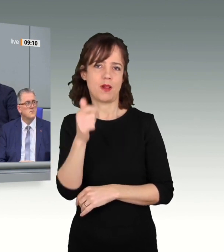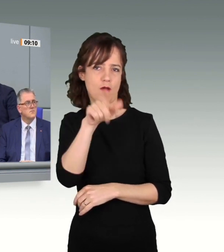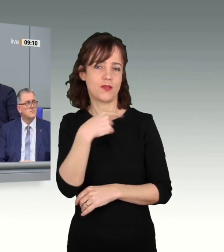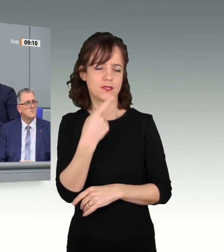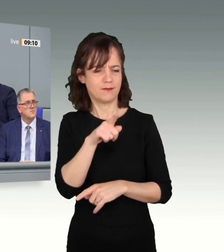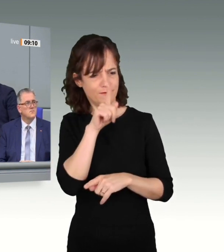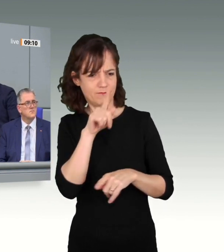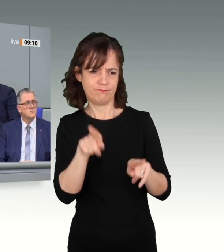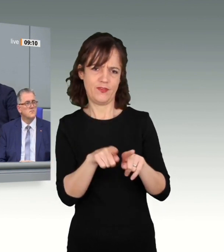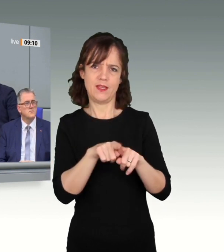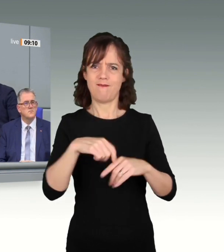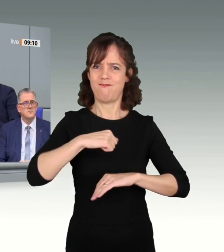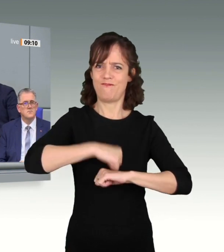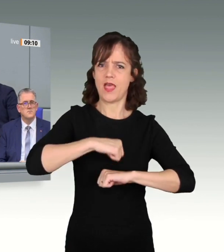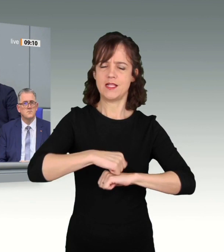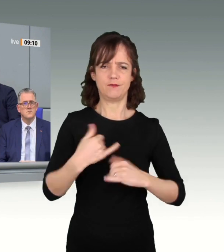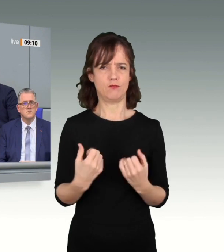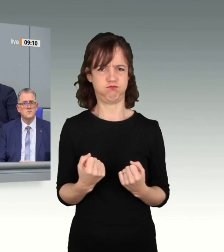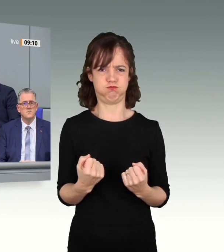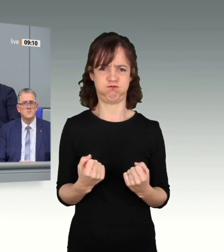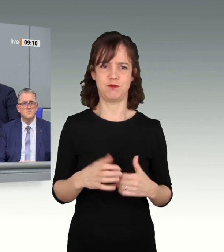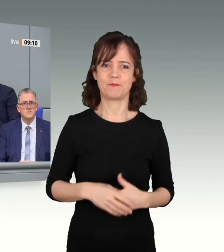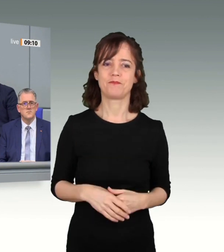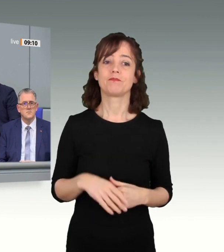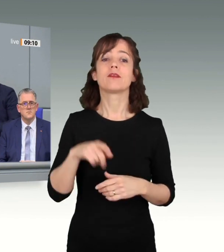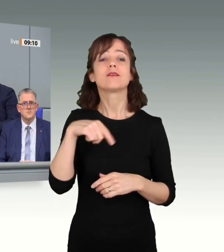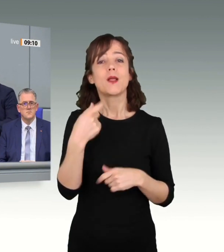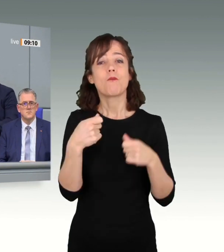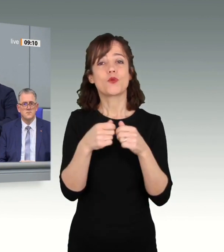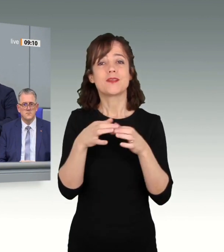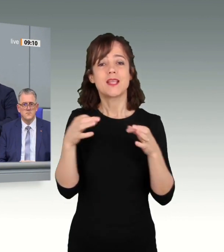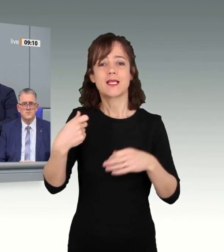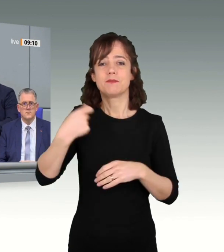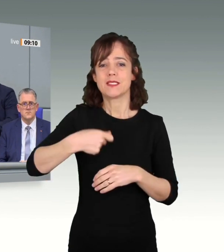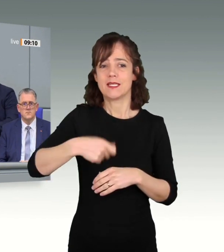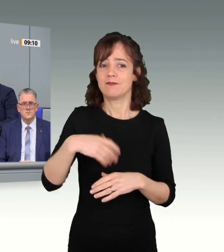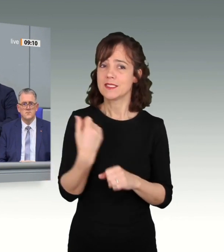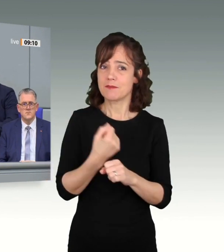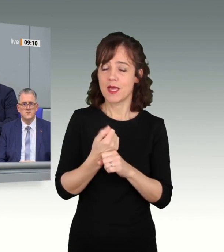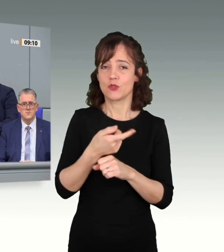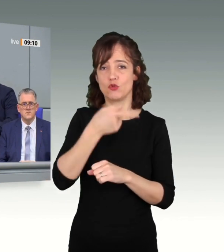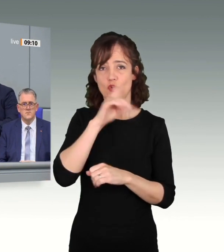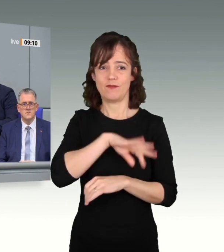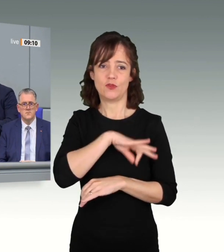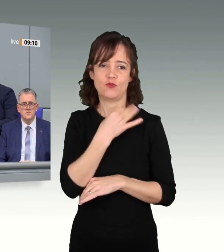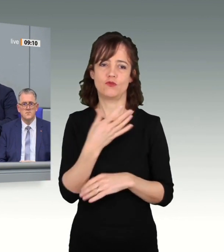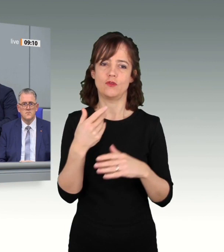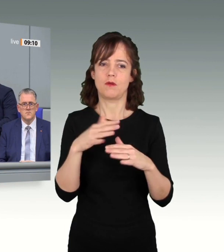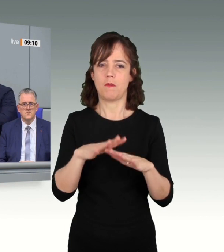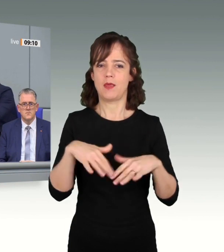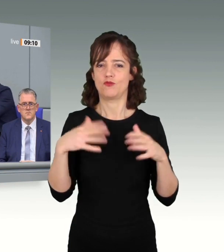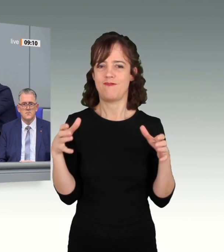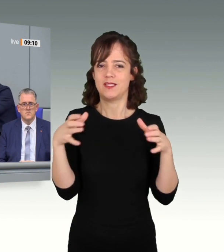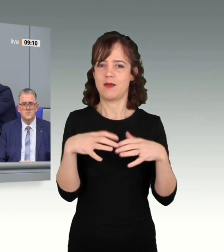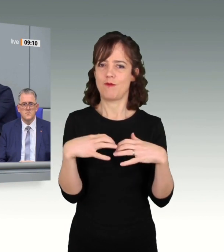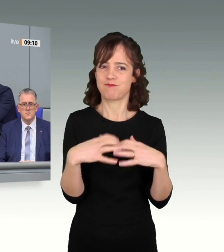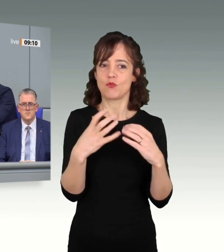Bundestagspräsident haben Sie beispielsweise die deutsch-französische Parlamentarische Versammlung etabliert und mit dem Bürgerrat